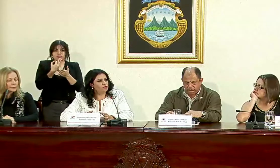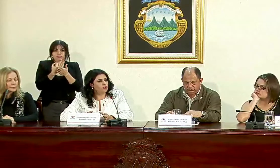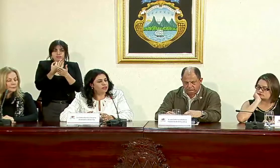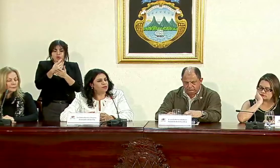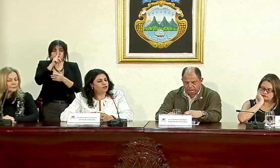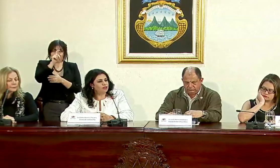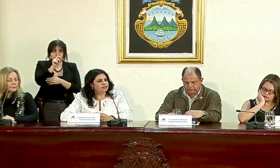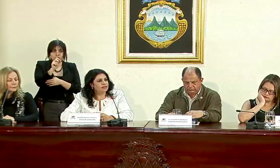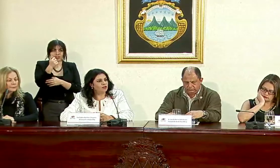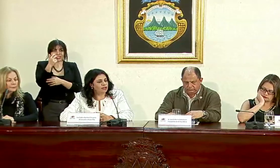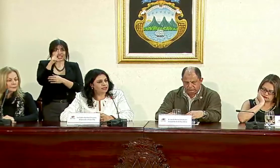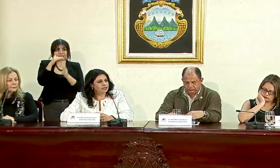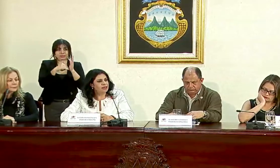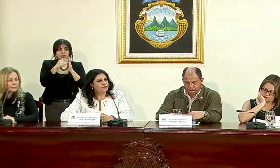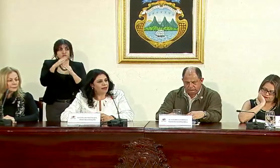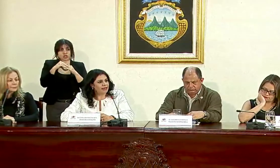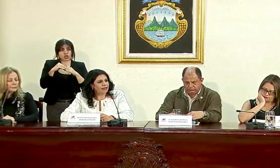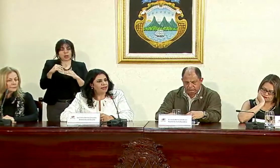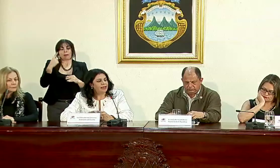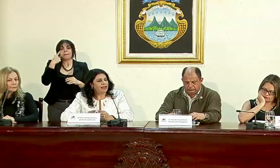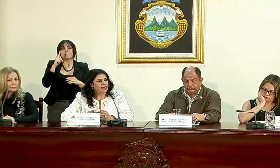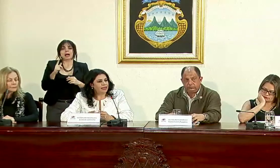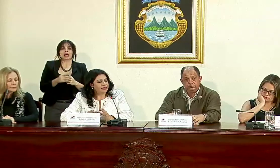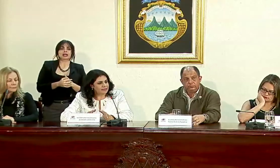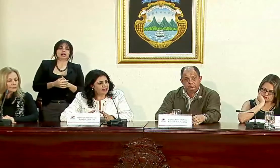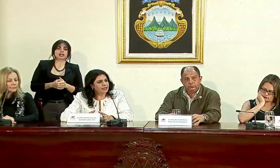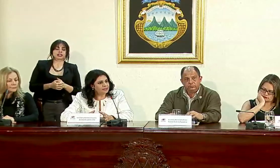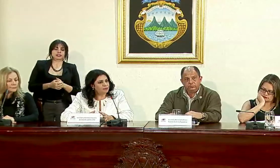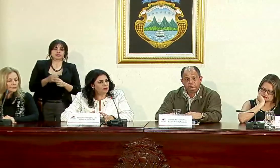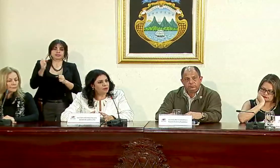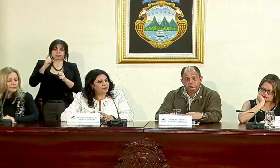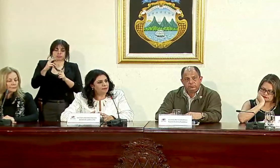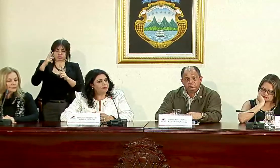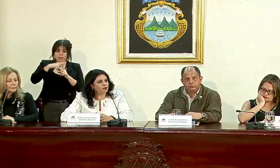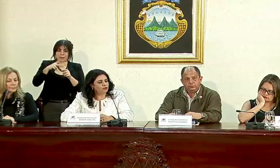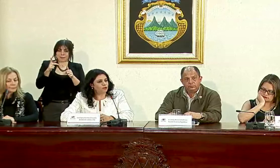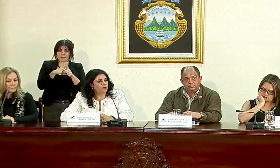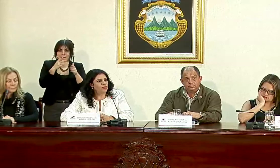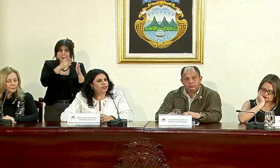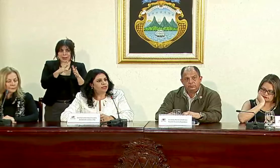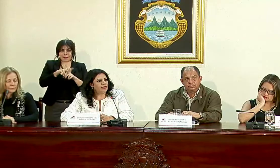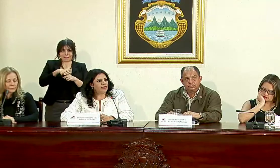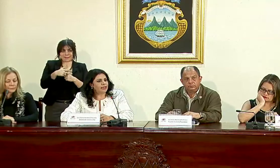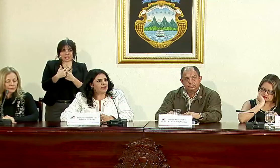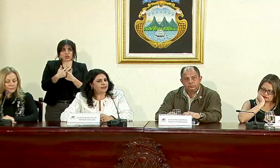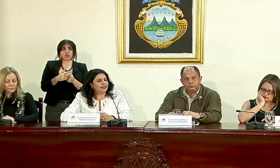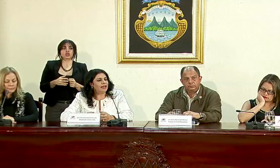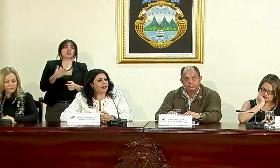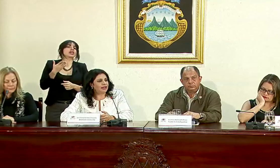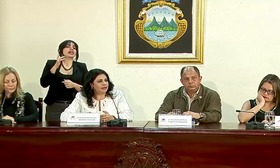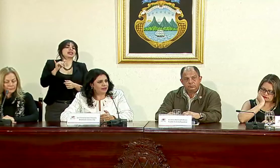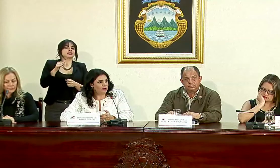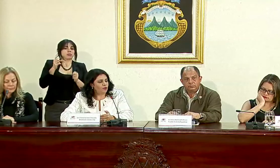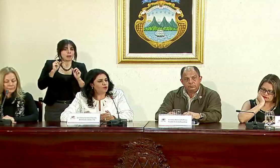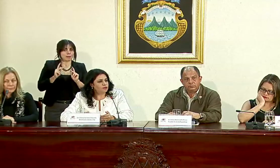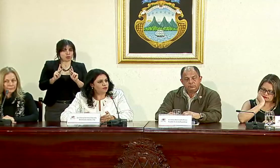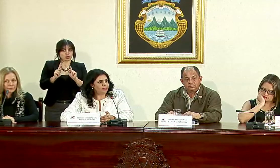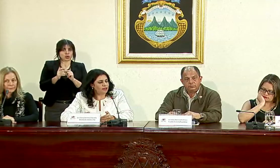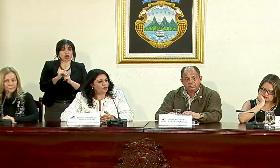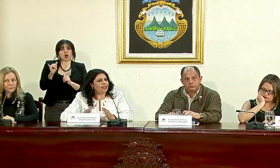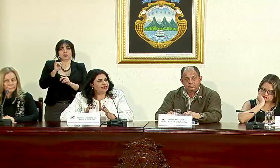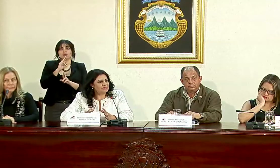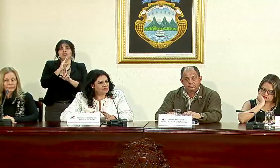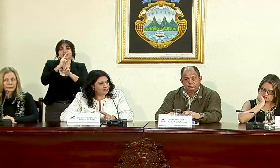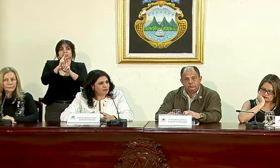1.3 millones de dólares para ejercer este primer plan piloto que dejará como